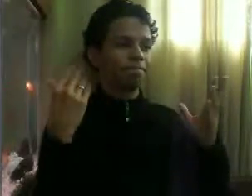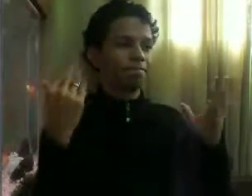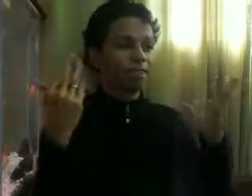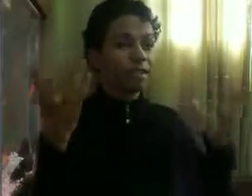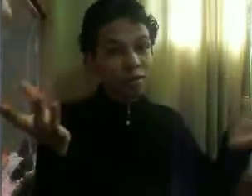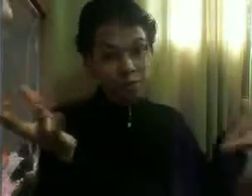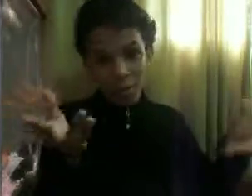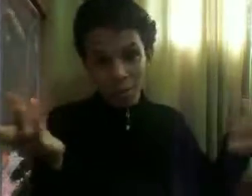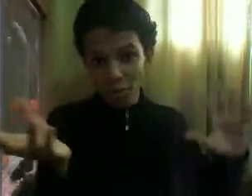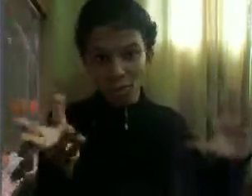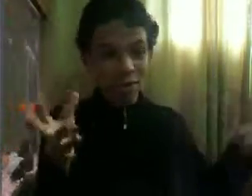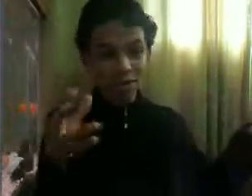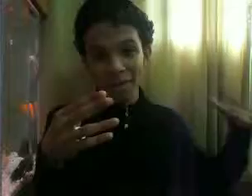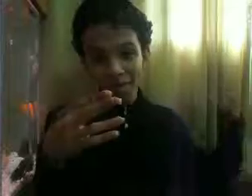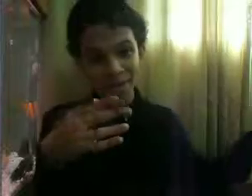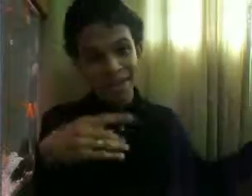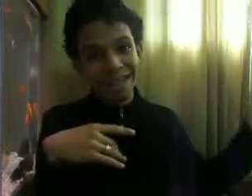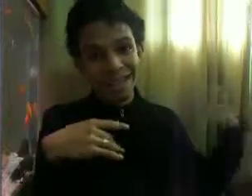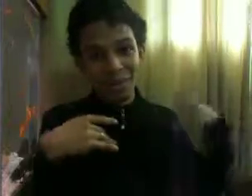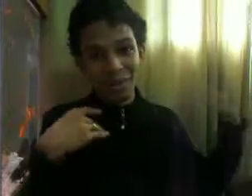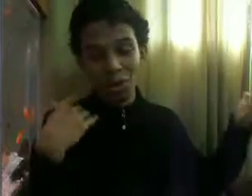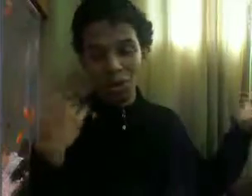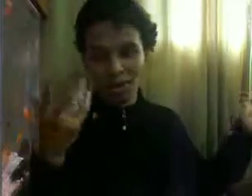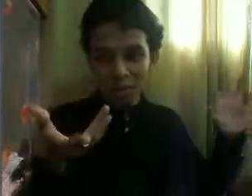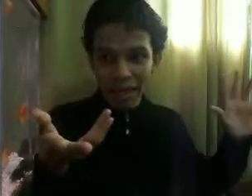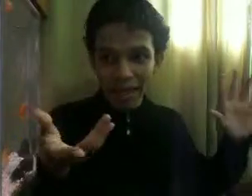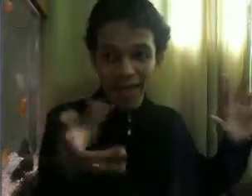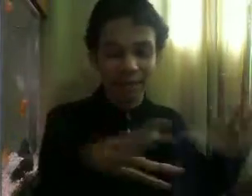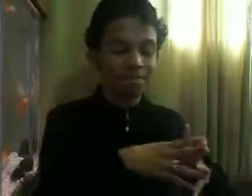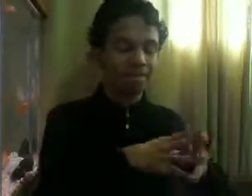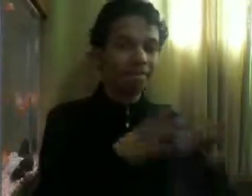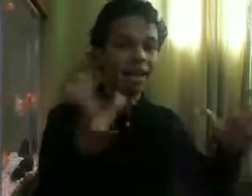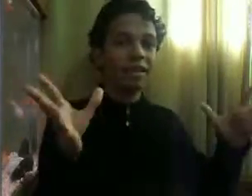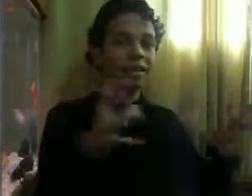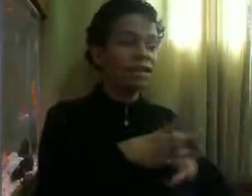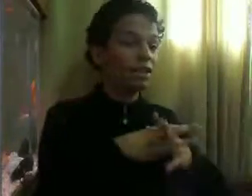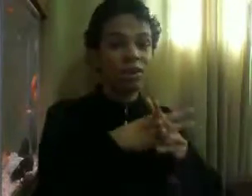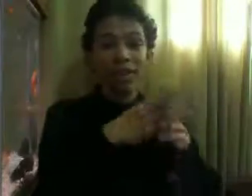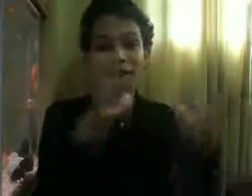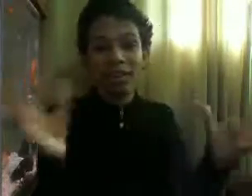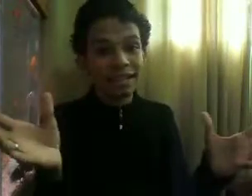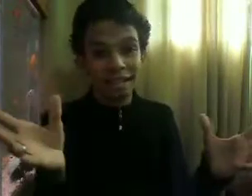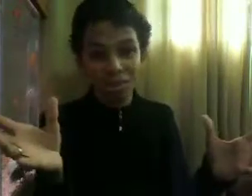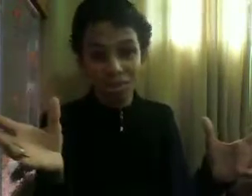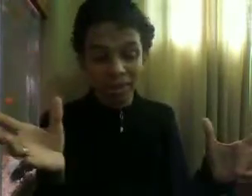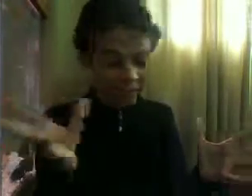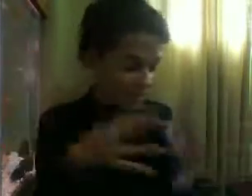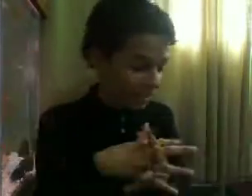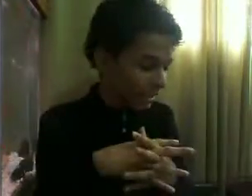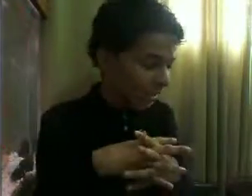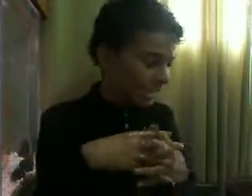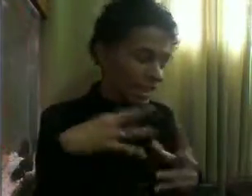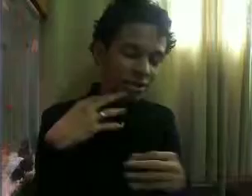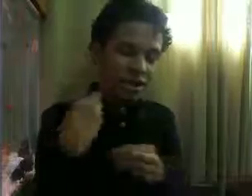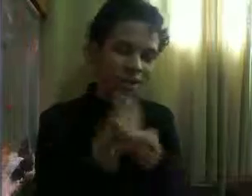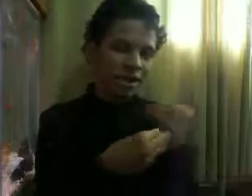Se envolveu Com muitos homens Do mesmo jeito Que ele se envolveu Com muitas mulheres Tá E isso ela não faz Questão de esconder dele E isso acaba